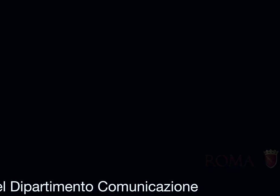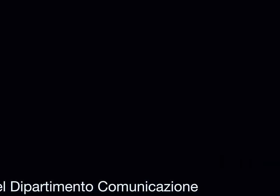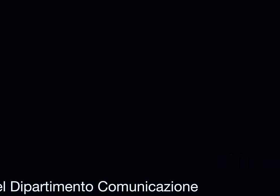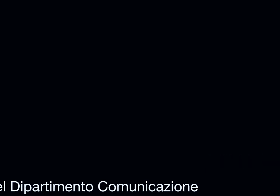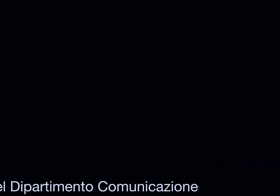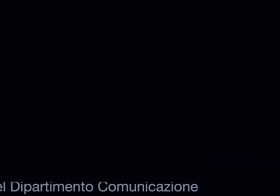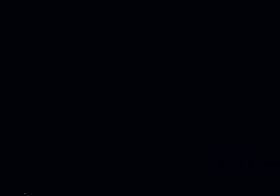Grazie a voi.